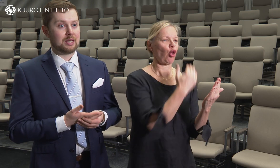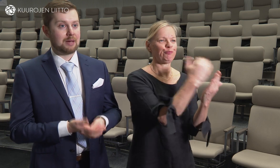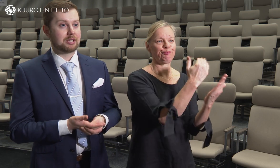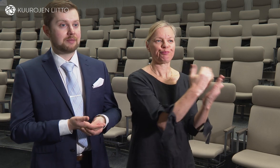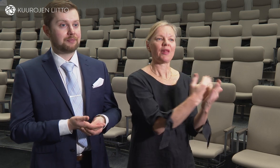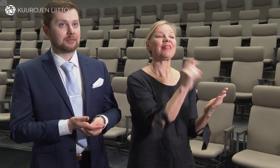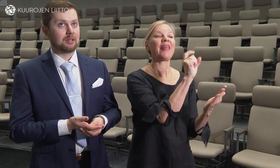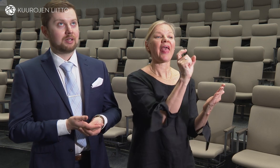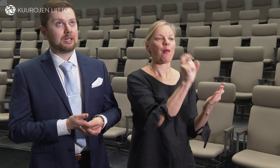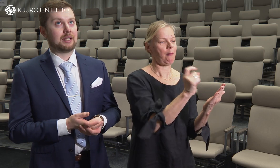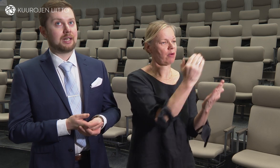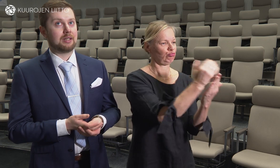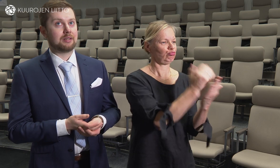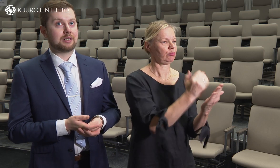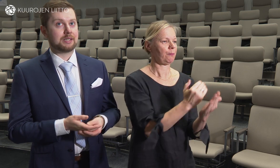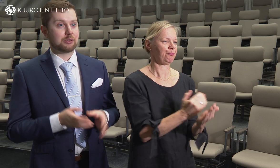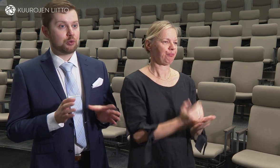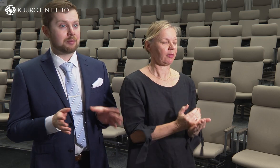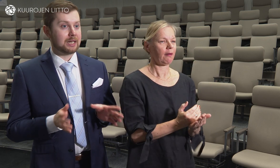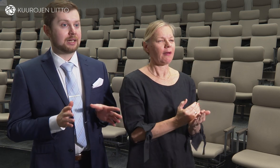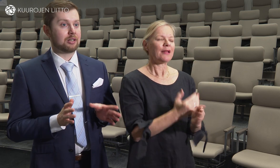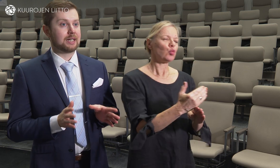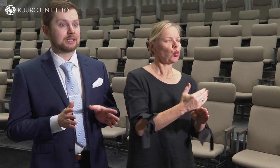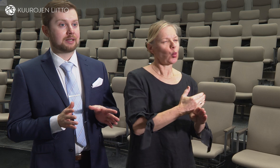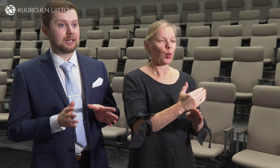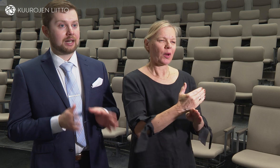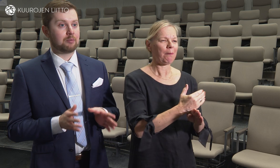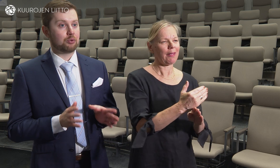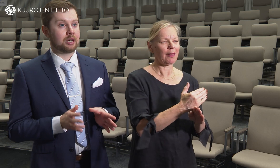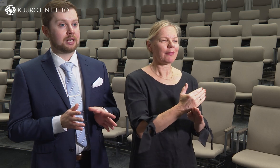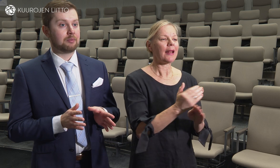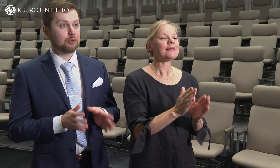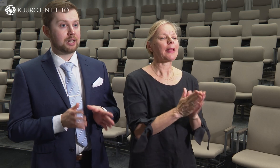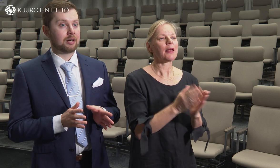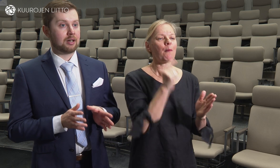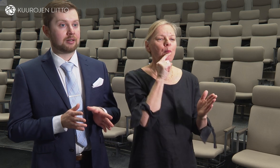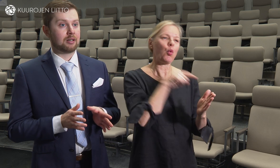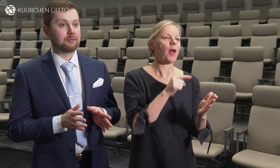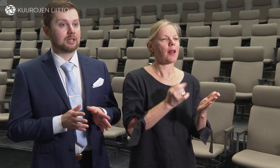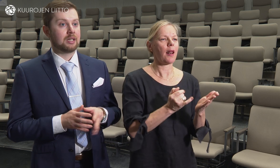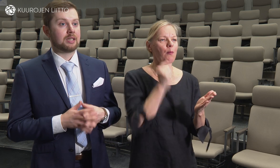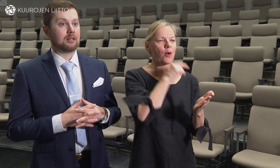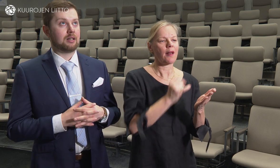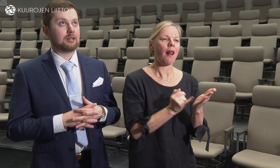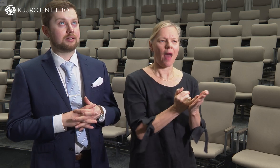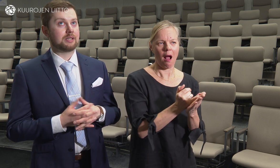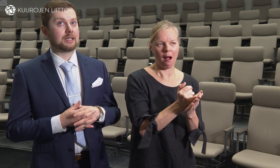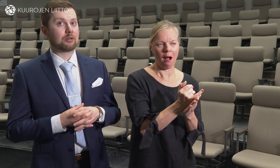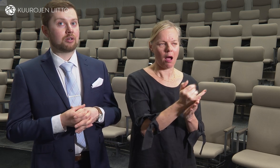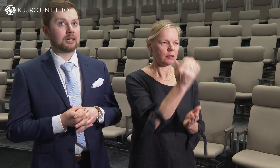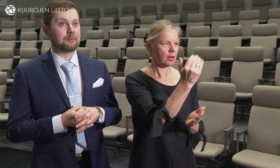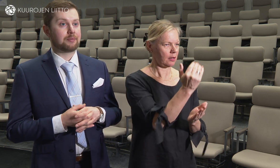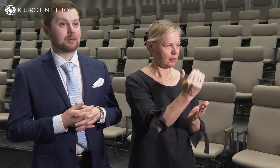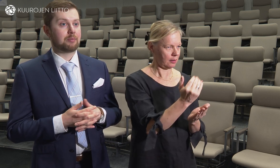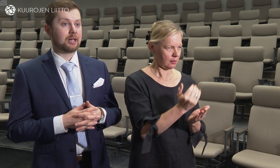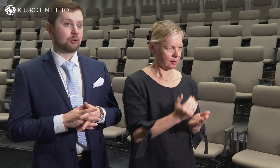teemaksi että se suurin piirtein oli ehkä se kirjan punainen lanka ja sitten